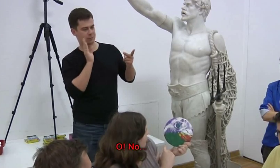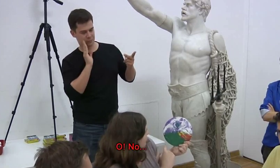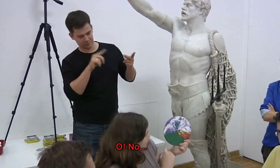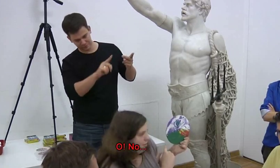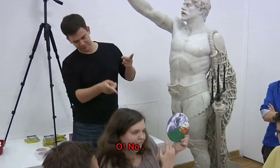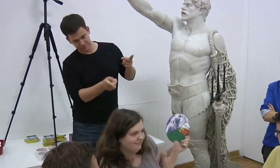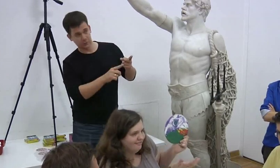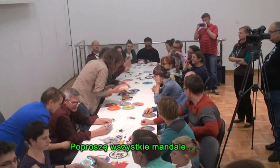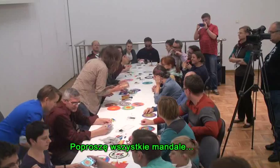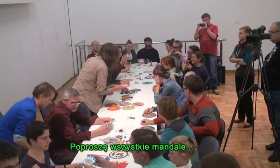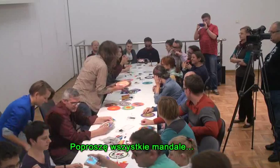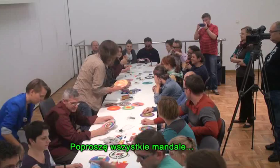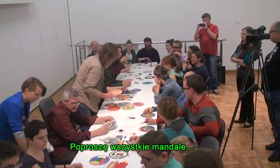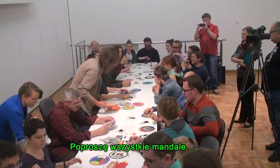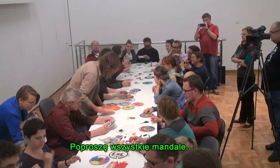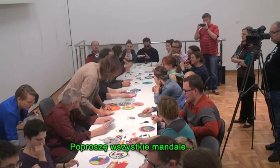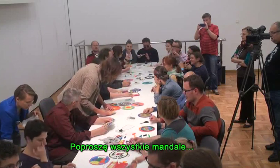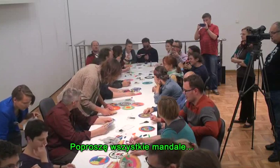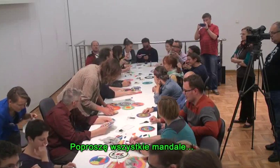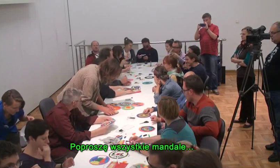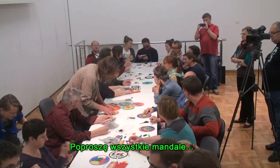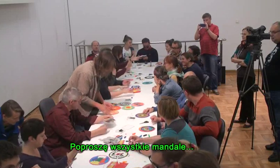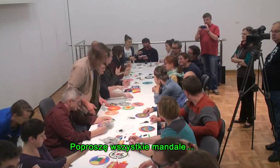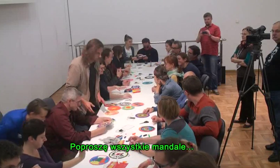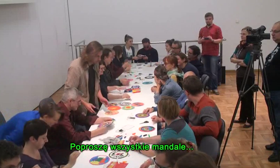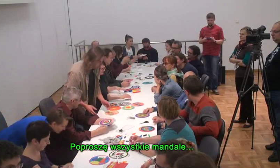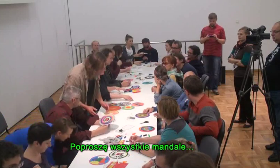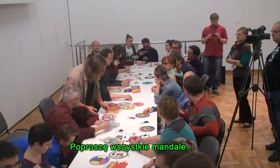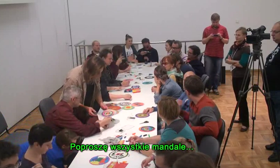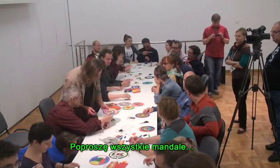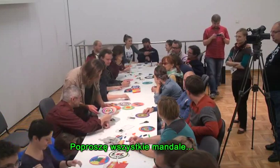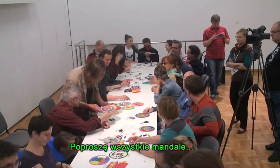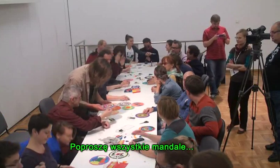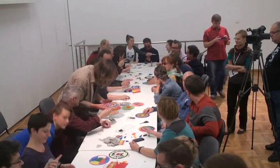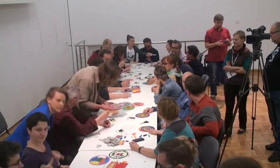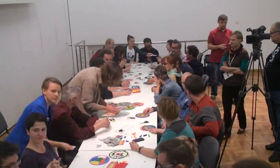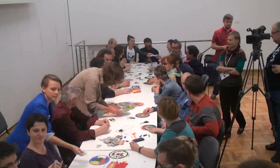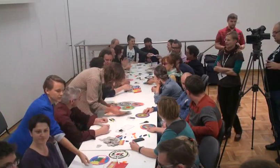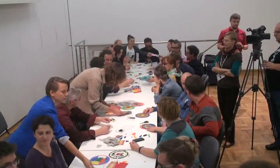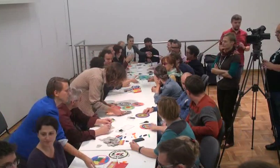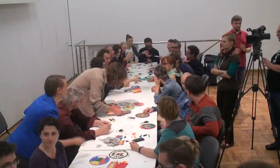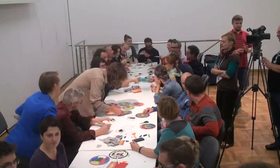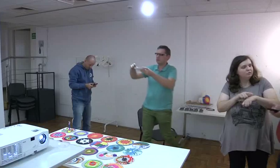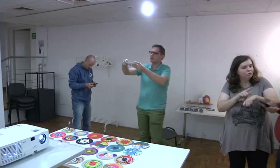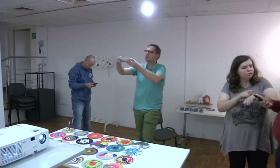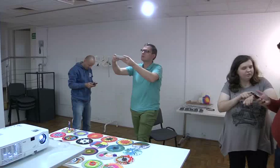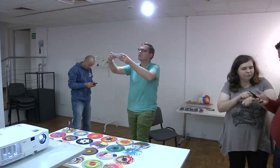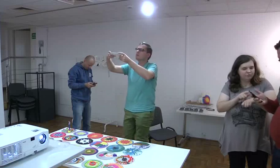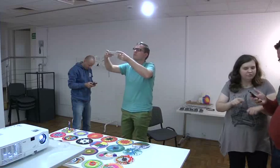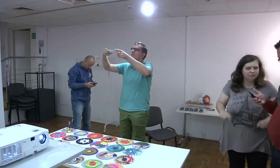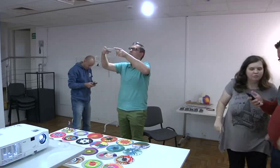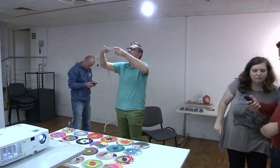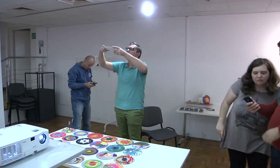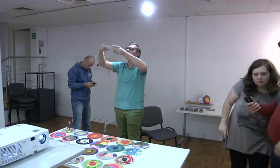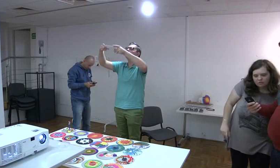O, no... Poproszę nadalę wszystkie... Proszę podać dalej...